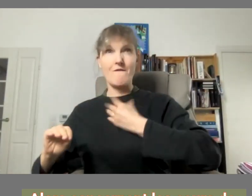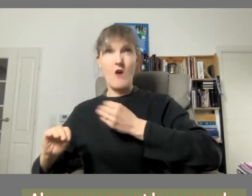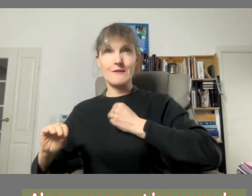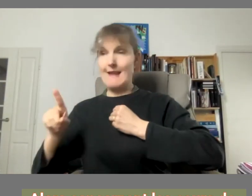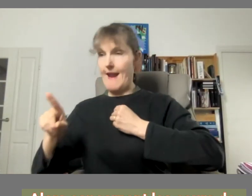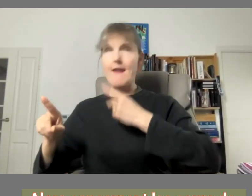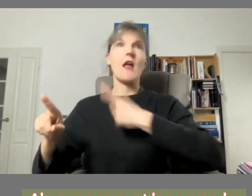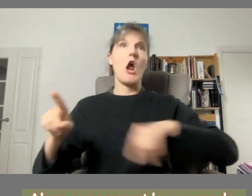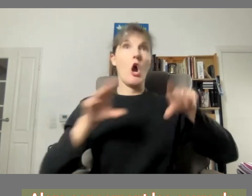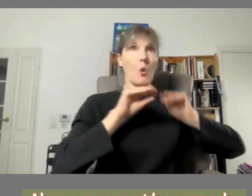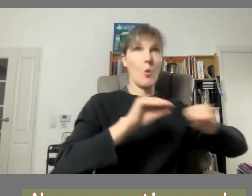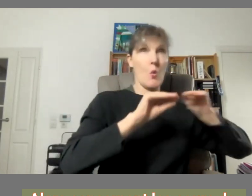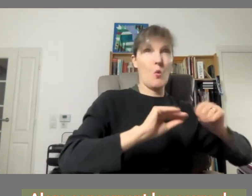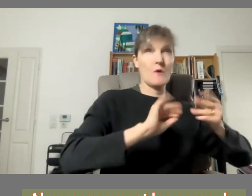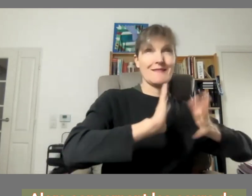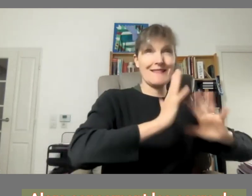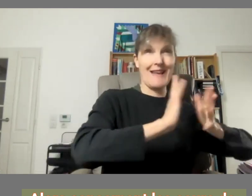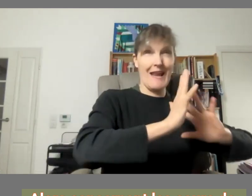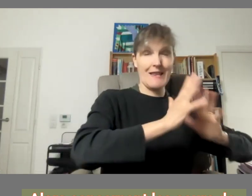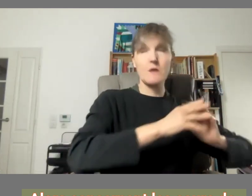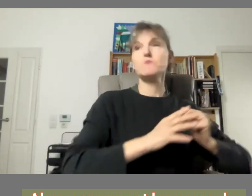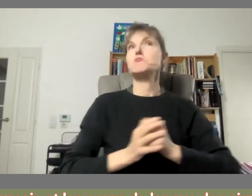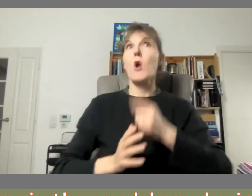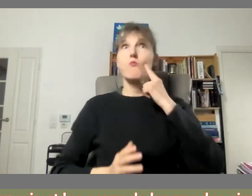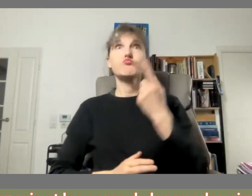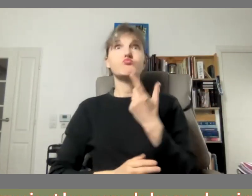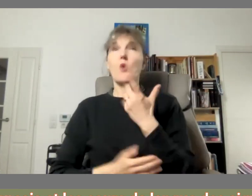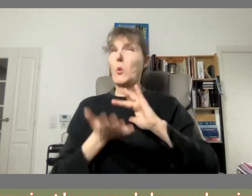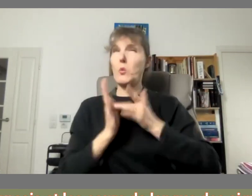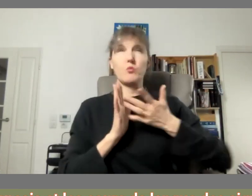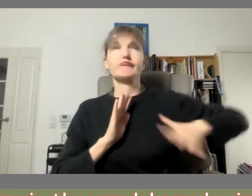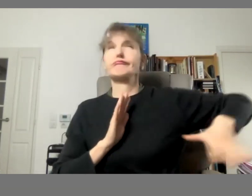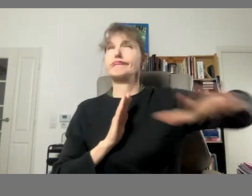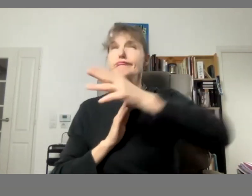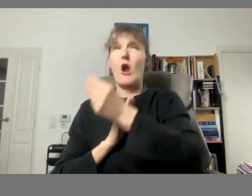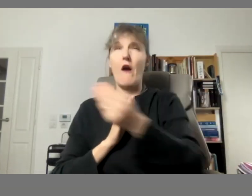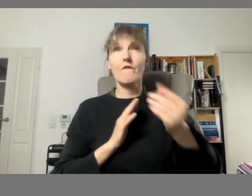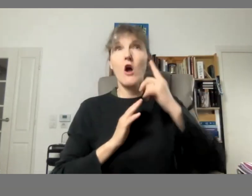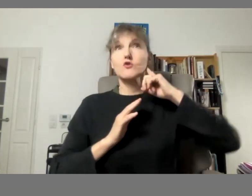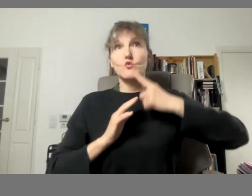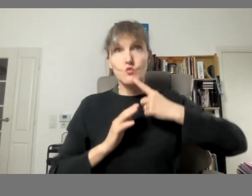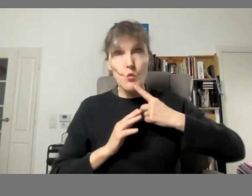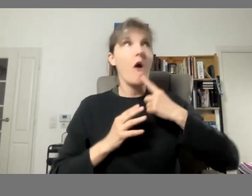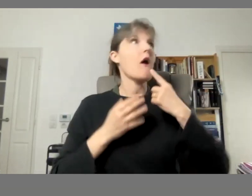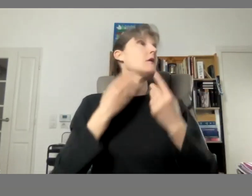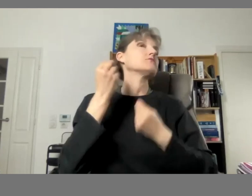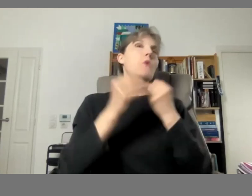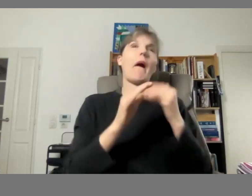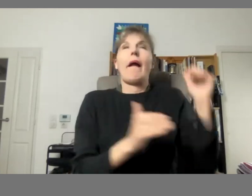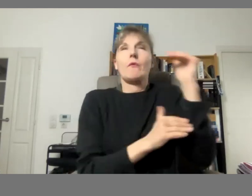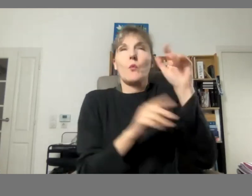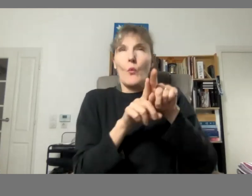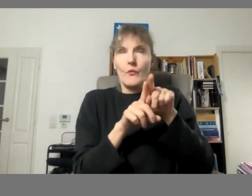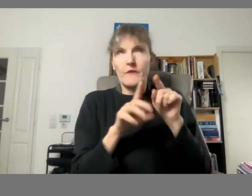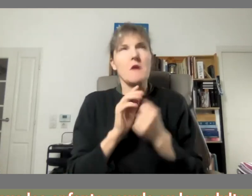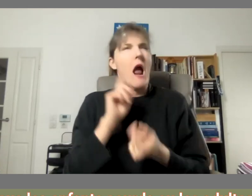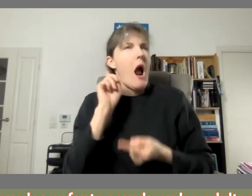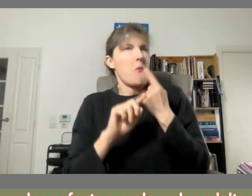alors concernant les cours de français et les cours de langue des signes pour tous les